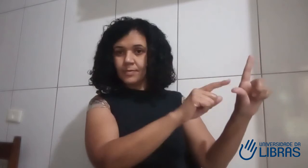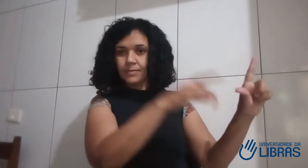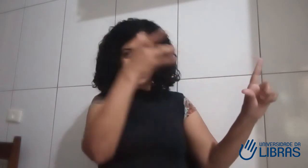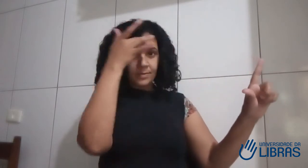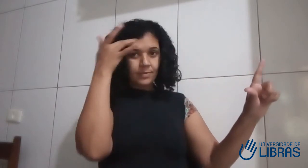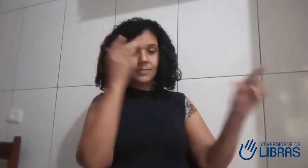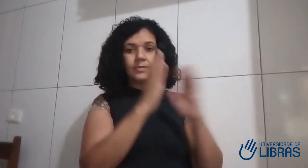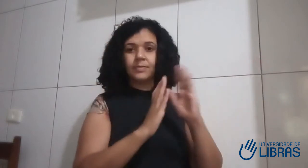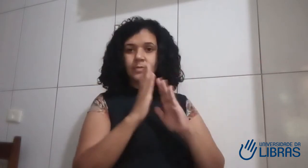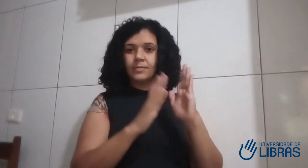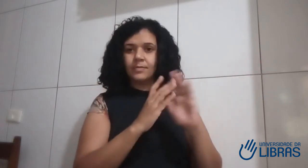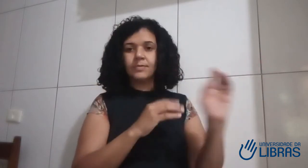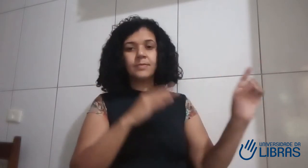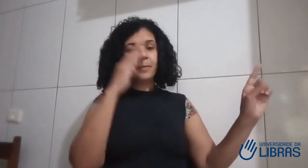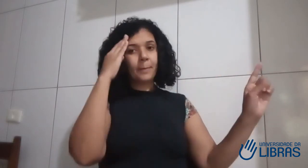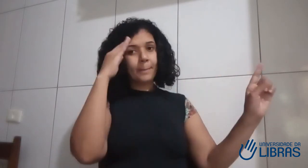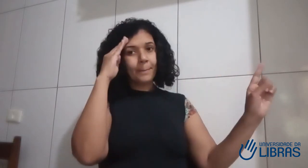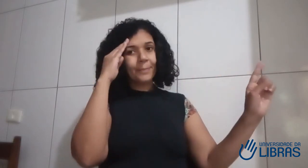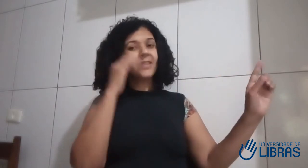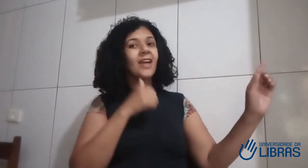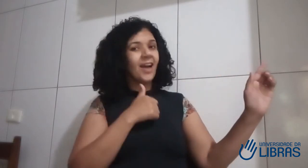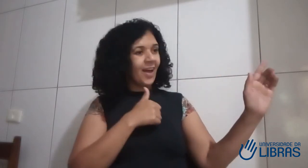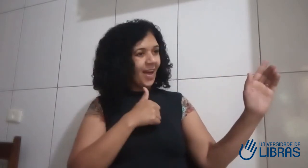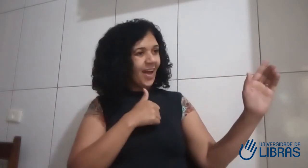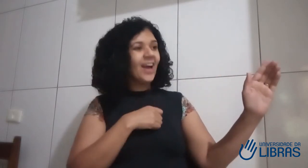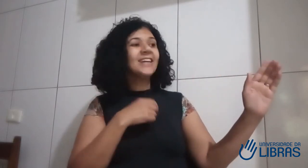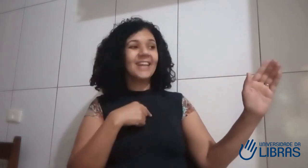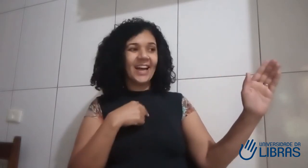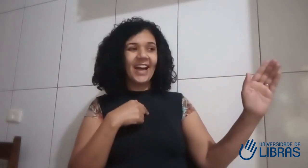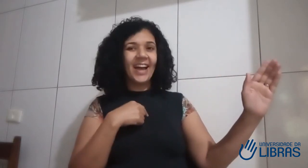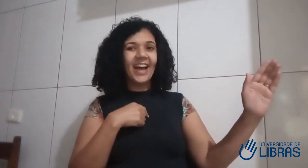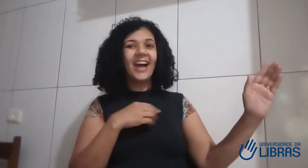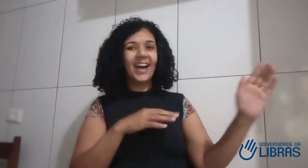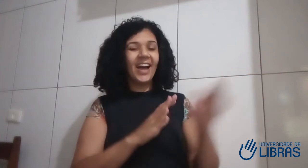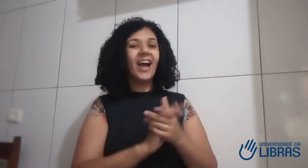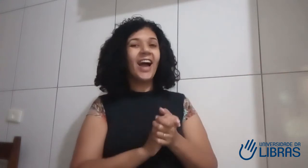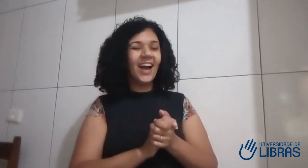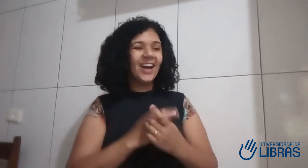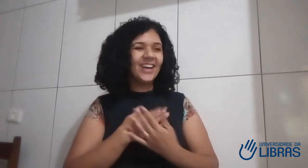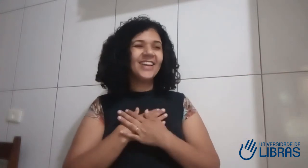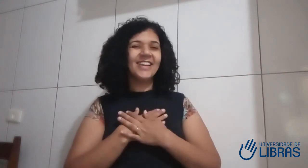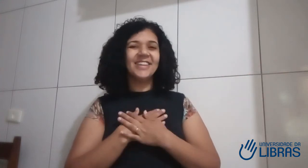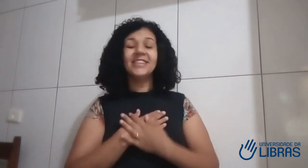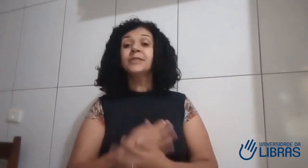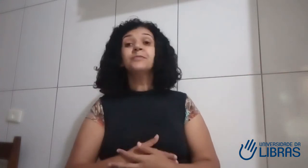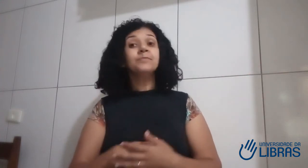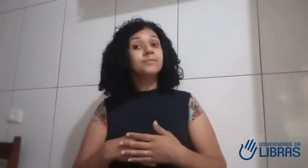claramente, sinal por sinal do que ele está dizendo, eu consigo entender tudo. Então, assim, eu estou muito grata